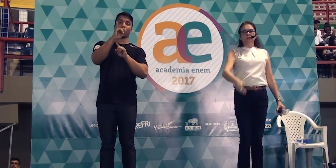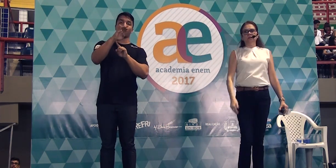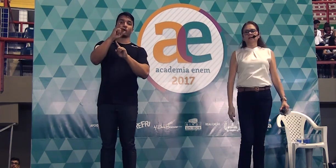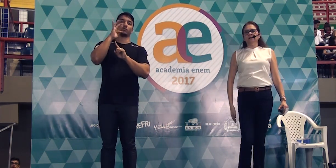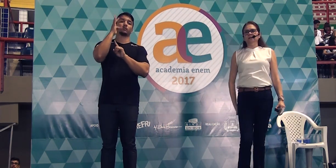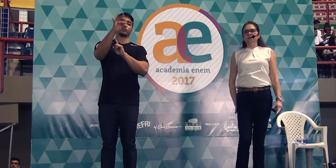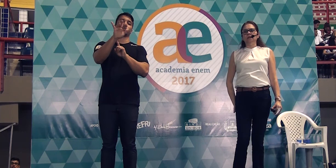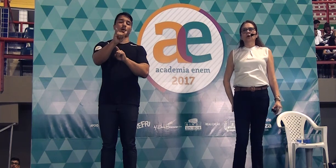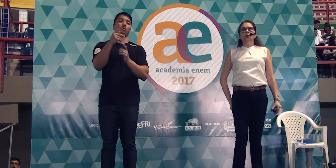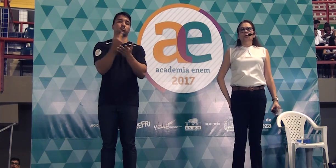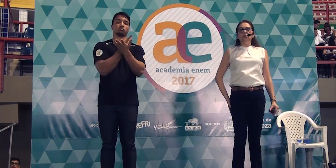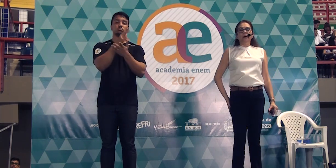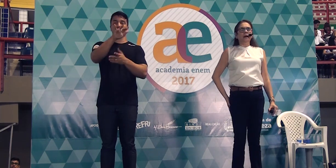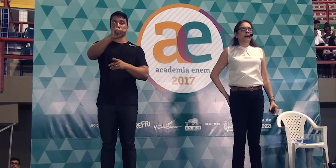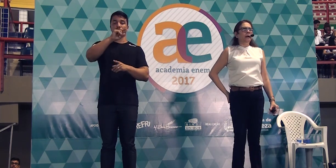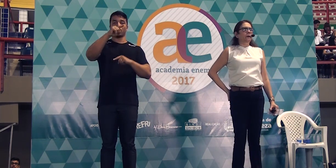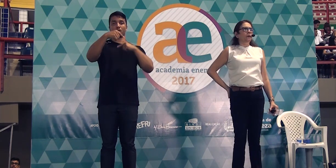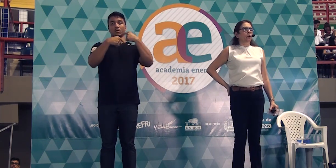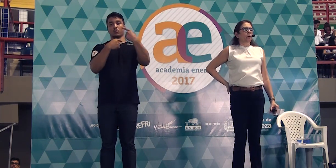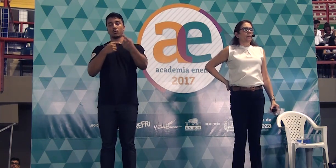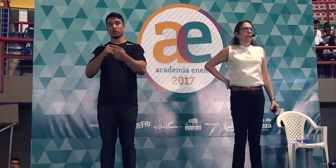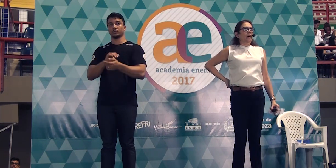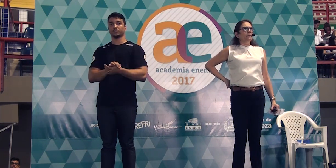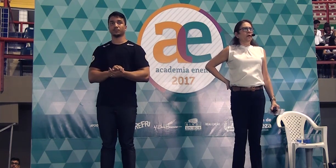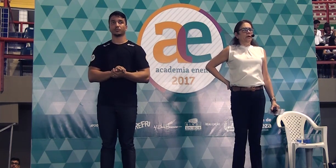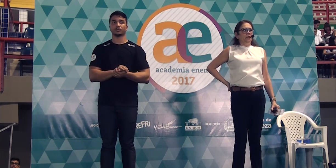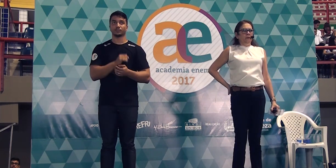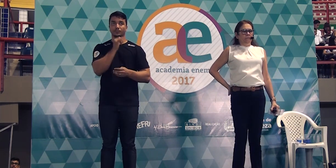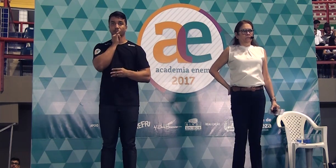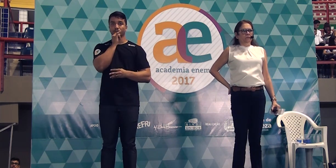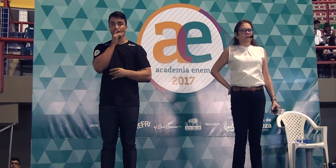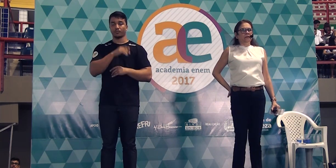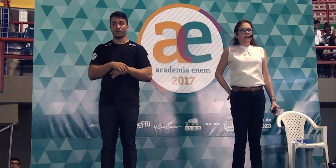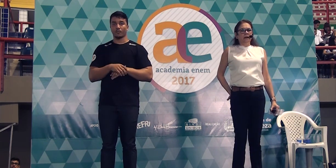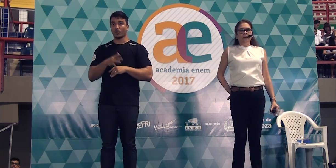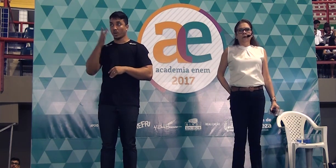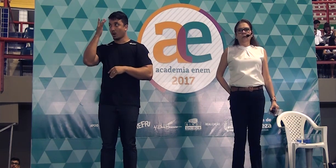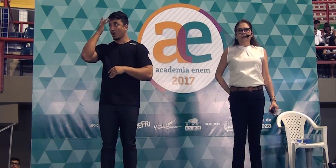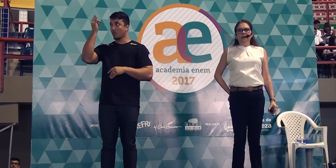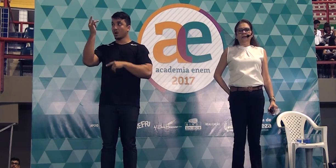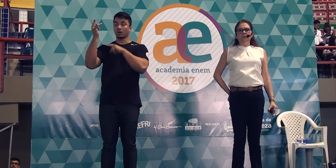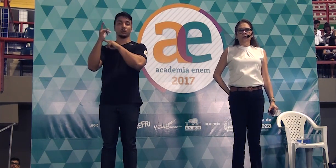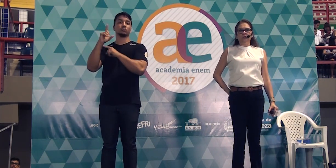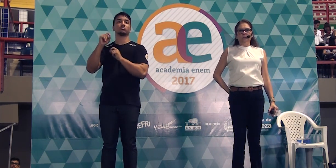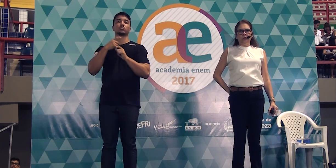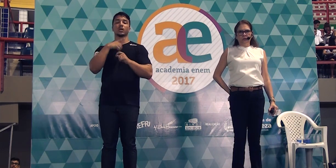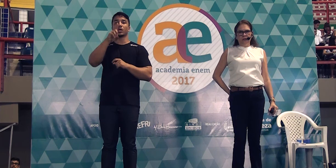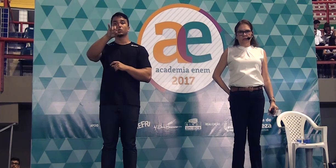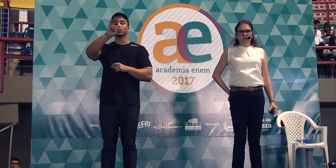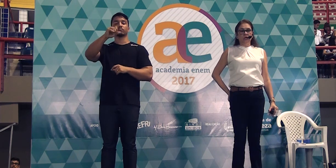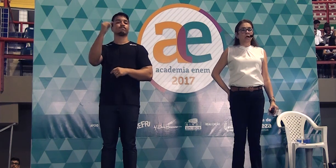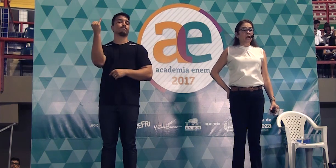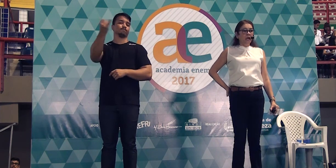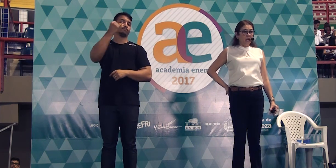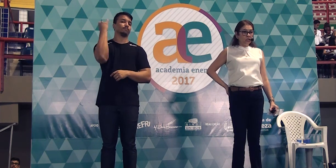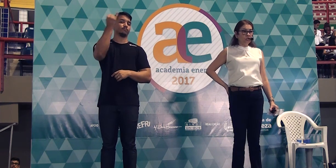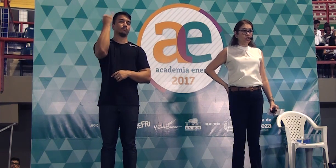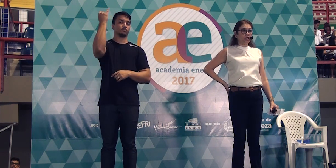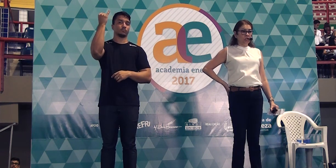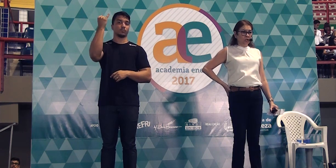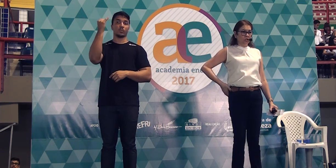se eu dissesse assim amanhã será uma data muito importante